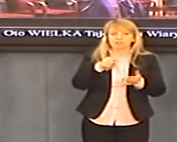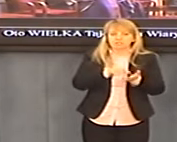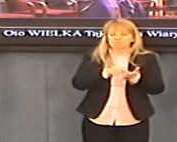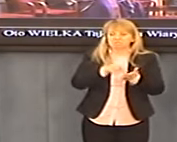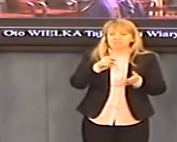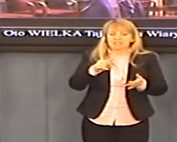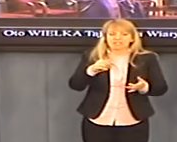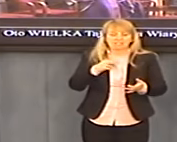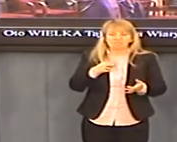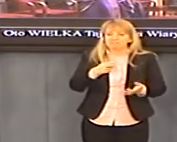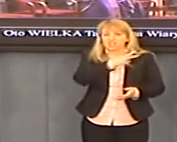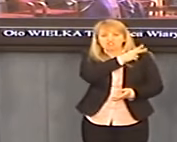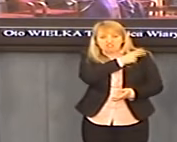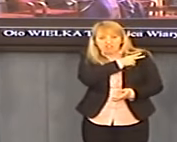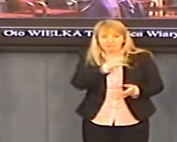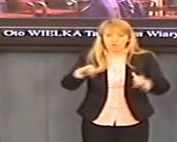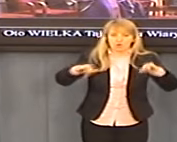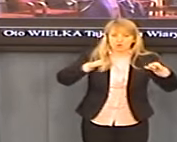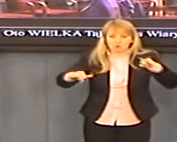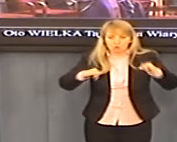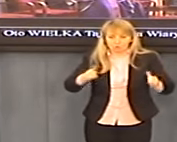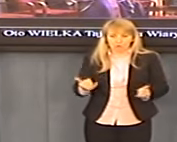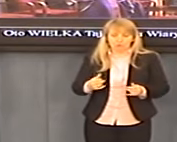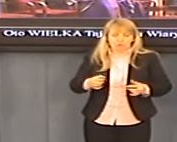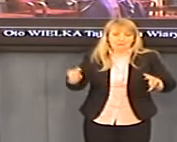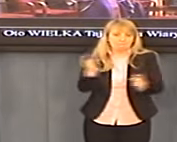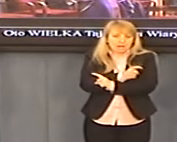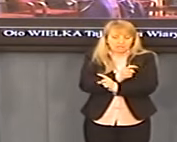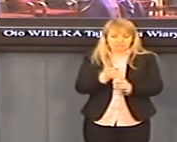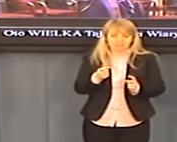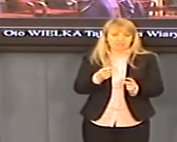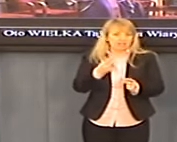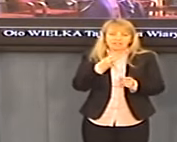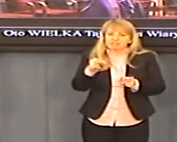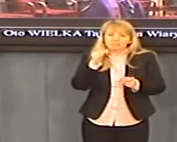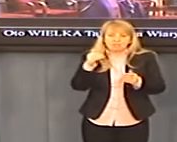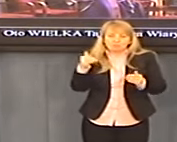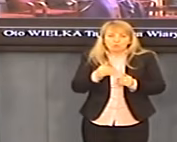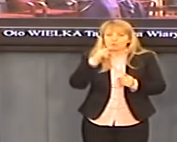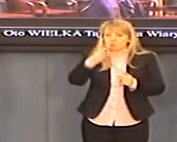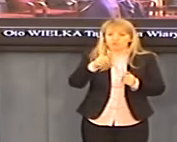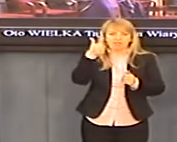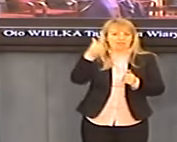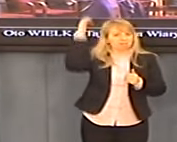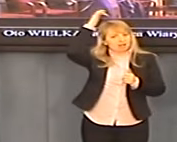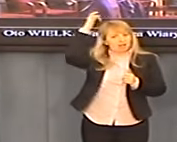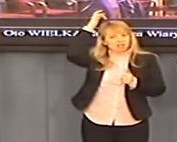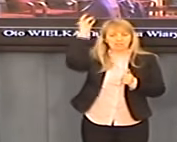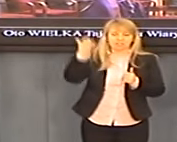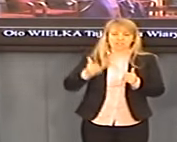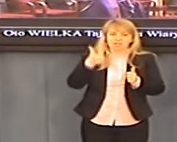szefów rządów czy przywódców państw nie stoi za jedną religią, za jednym kościołem, bo wie, że